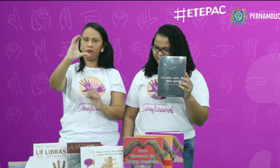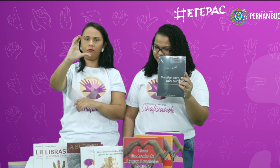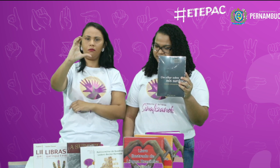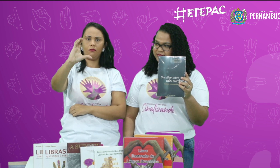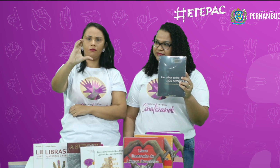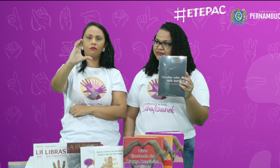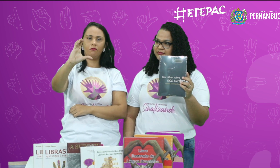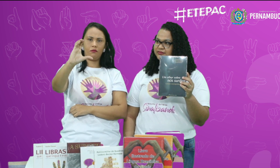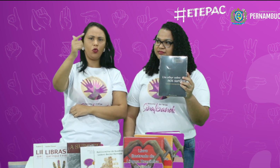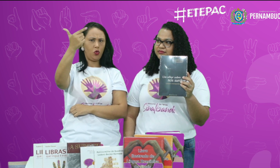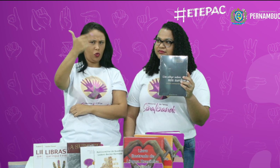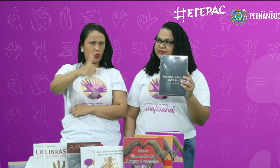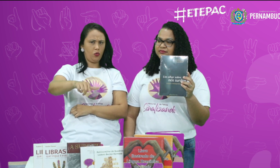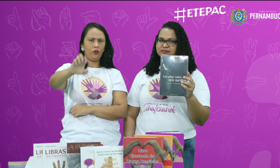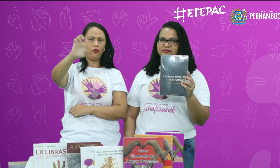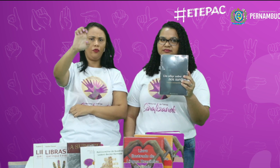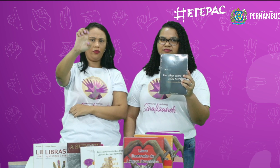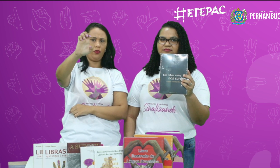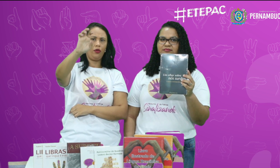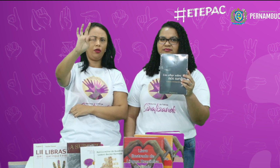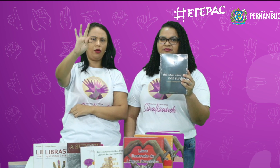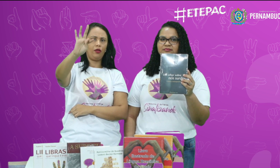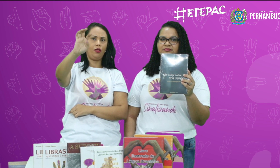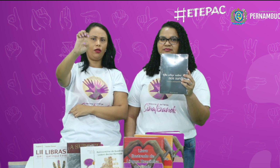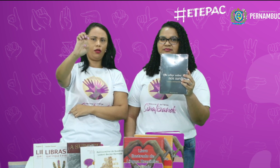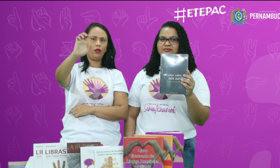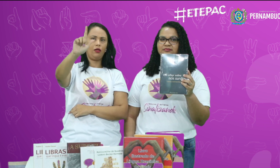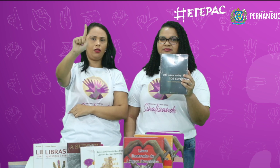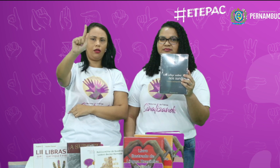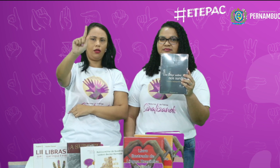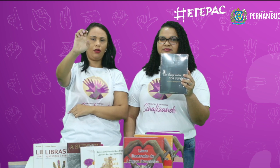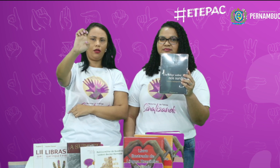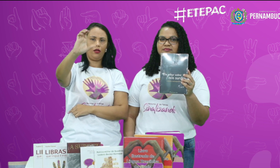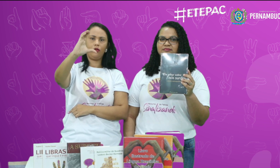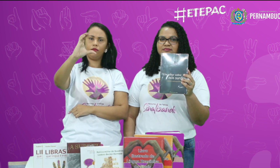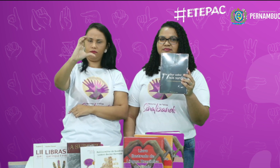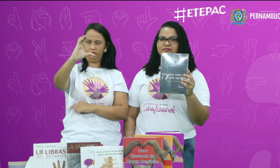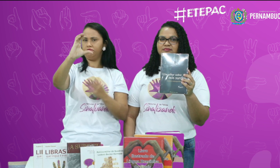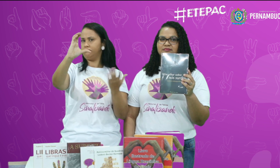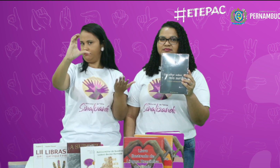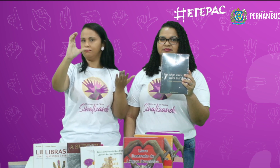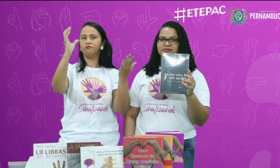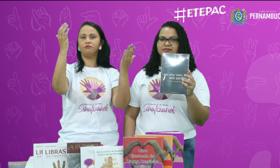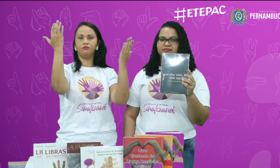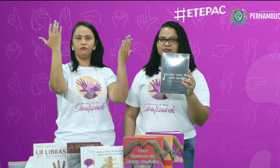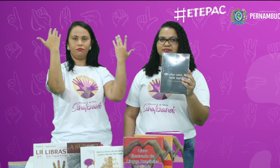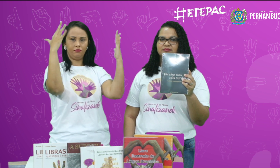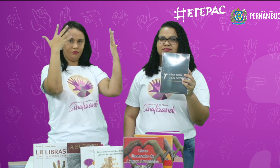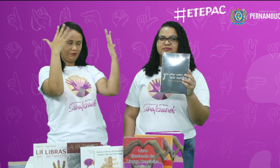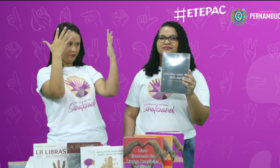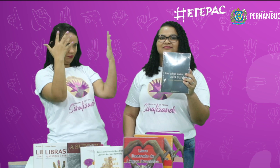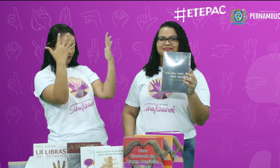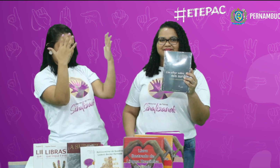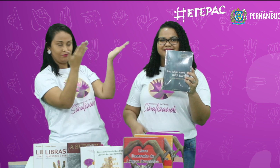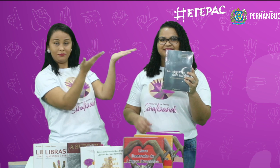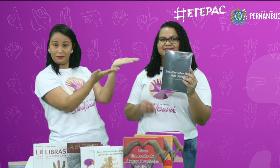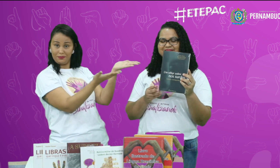ETGC, de novo, ETGC. ETGC,